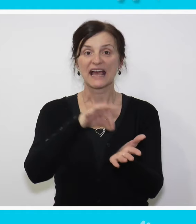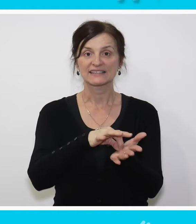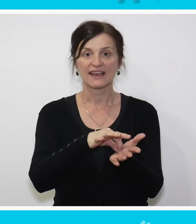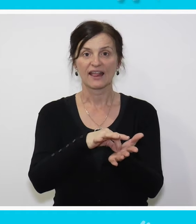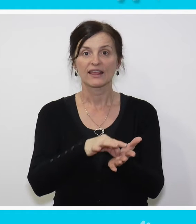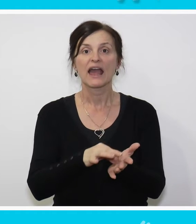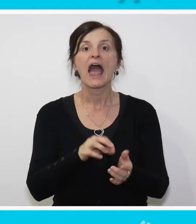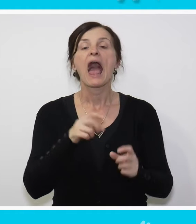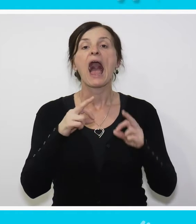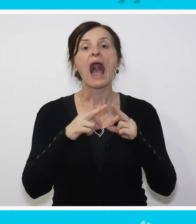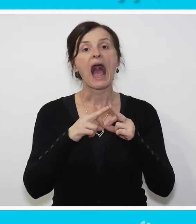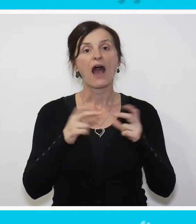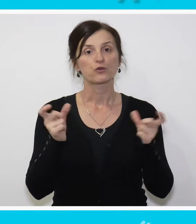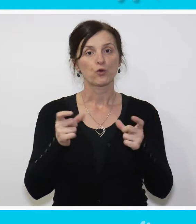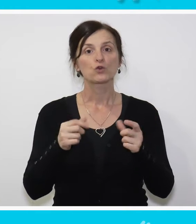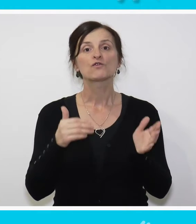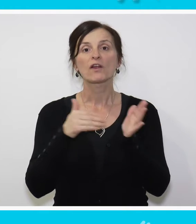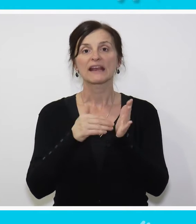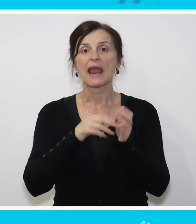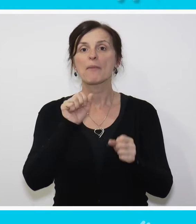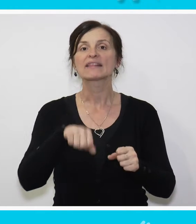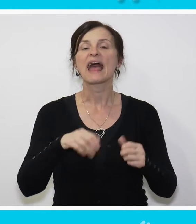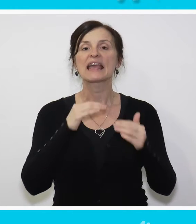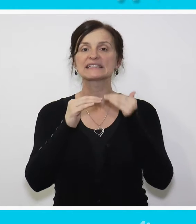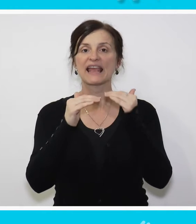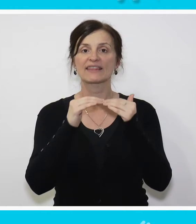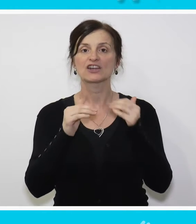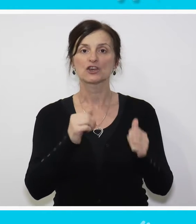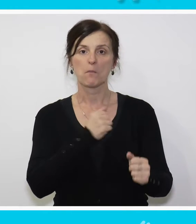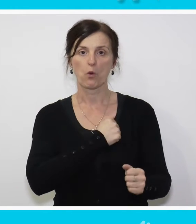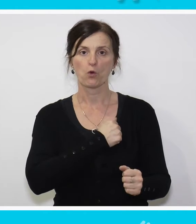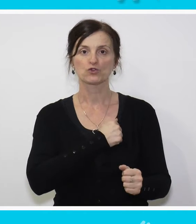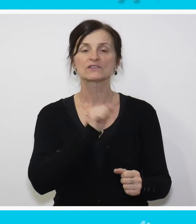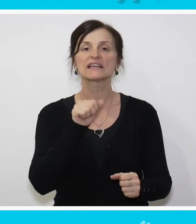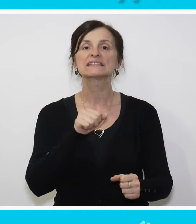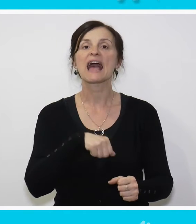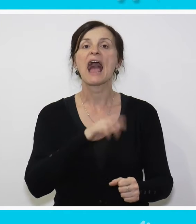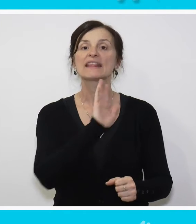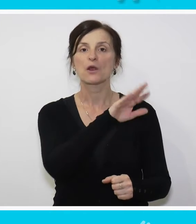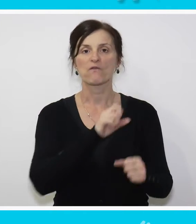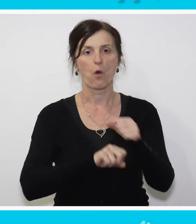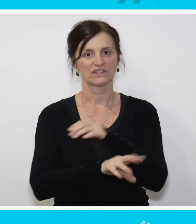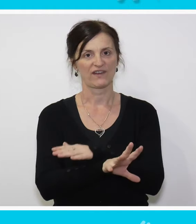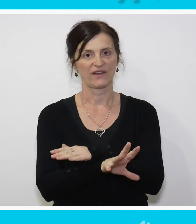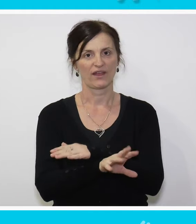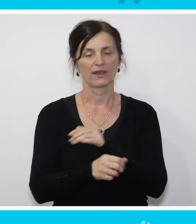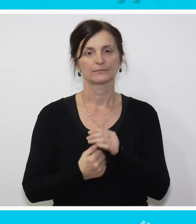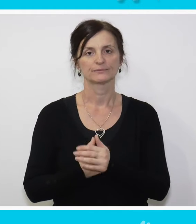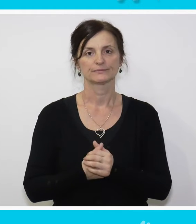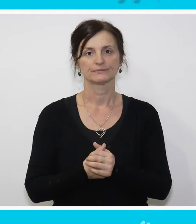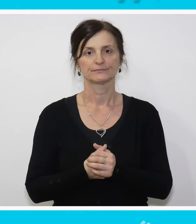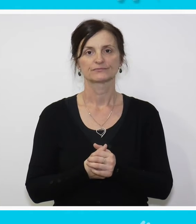svojih ciljeva, a društvo treba da izjednači mogućnosti za njihovo ostvarivanje.